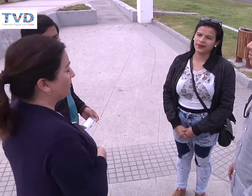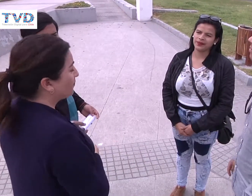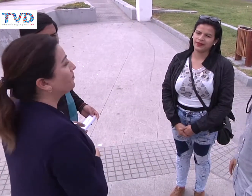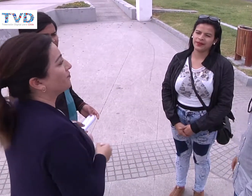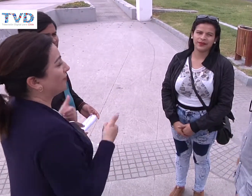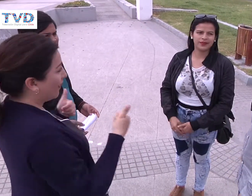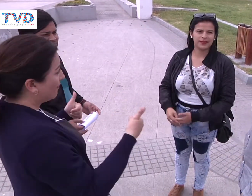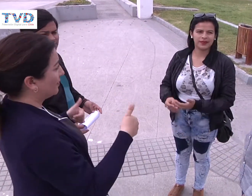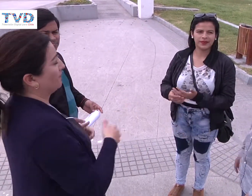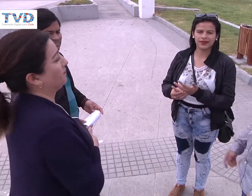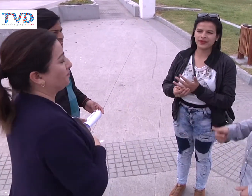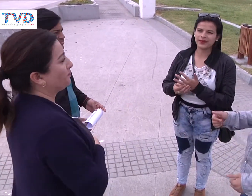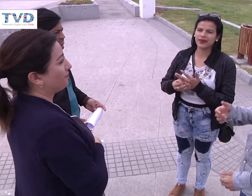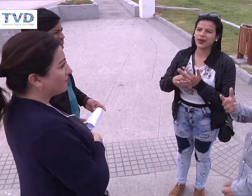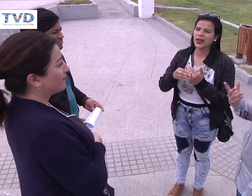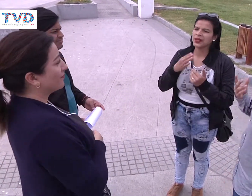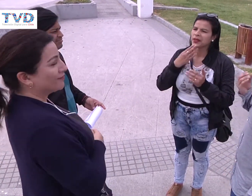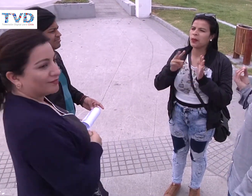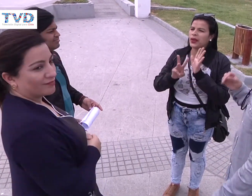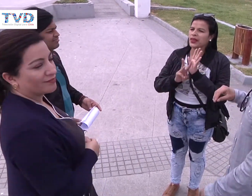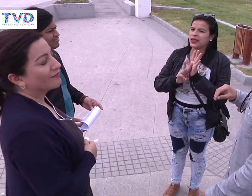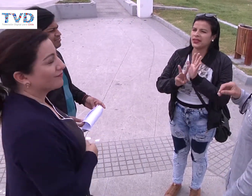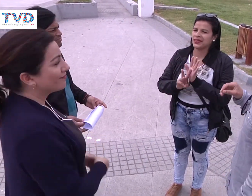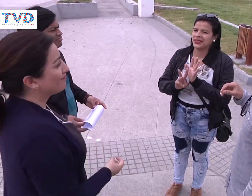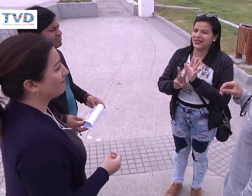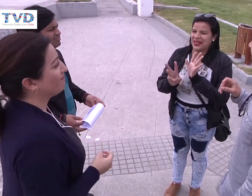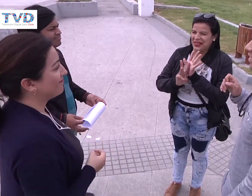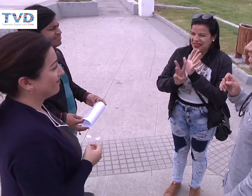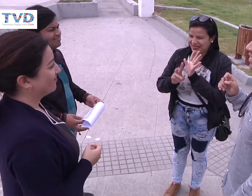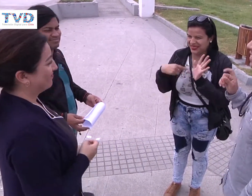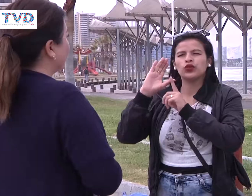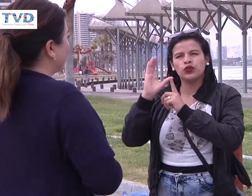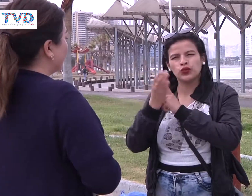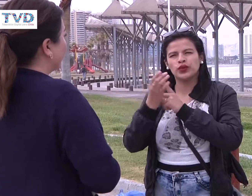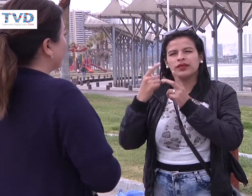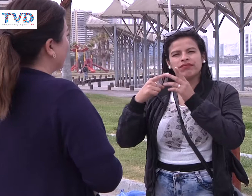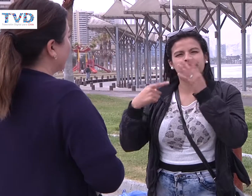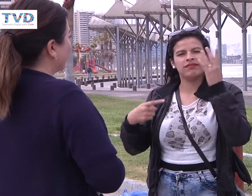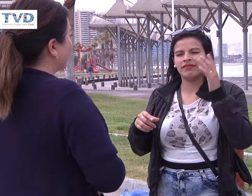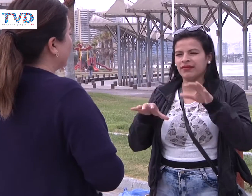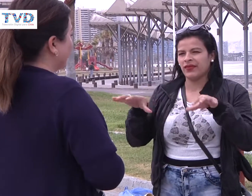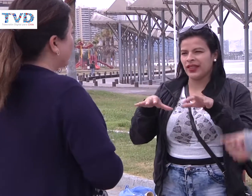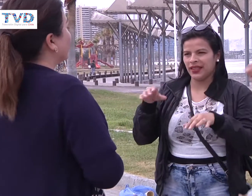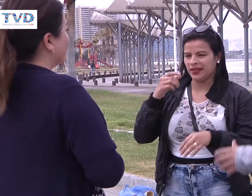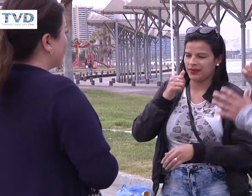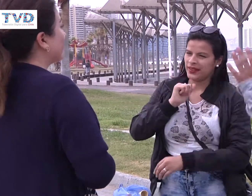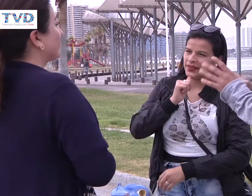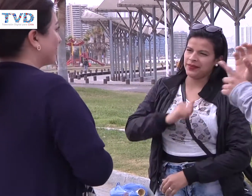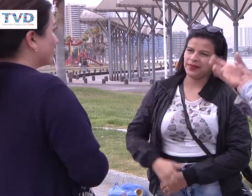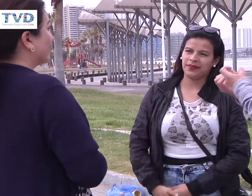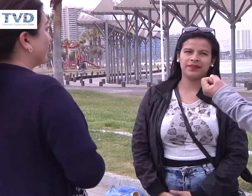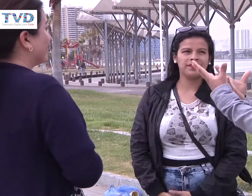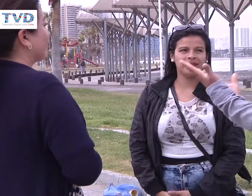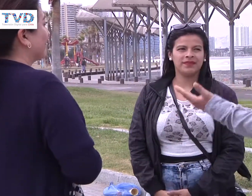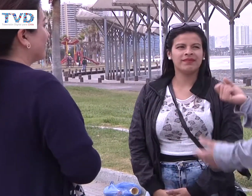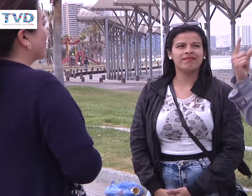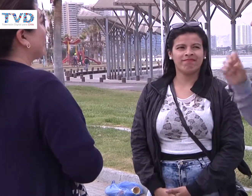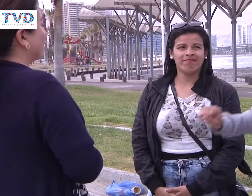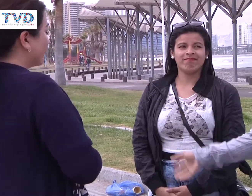para oyentes. Desde pequeños fueron buscando la forma para ser entendidos y demostrar que están tan capacitados como cualquier